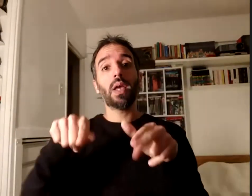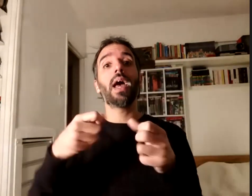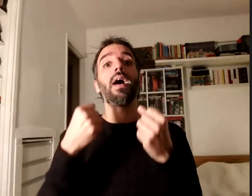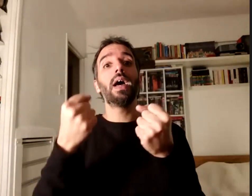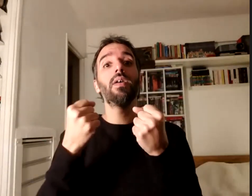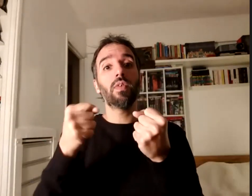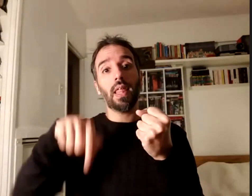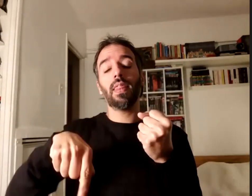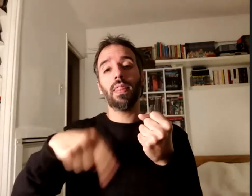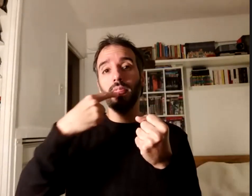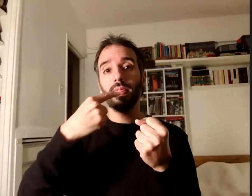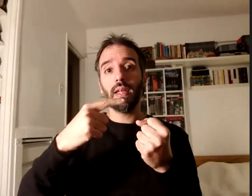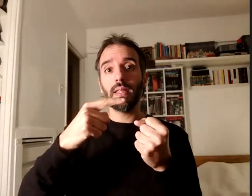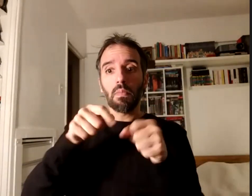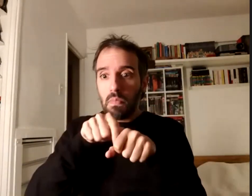crezca cada vez más